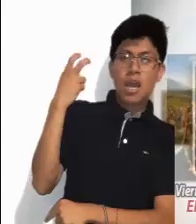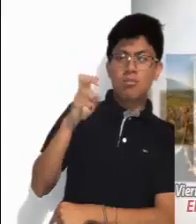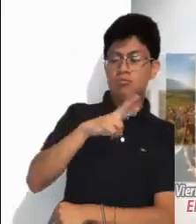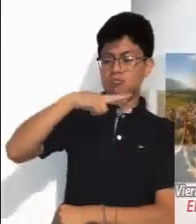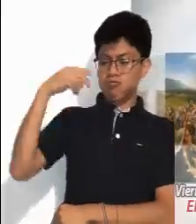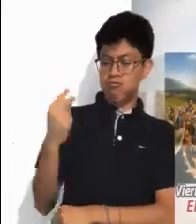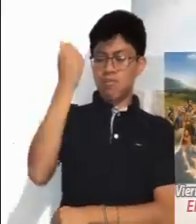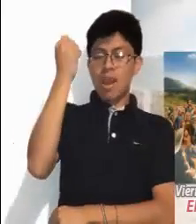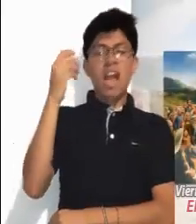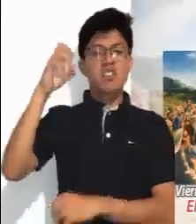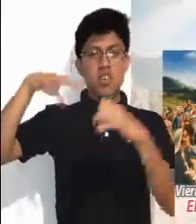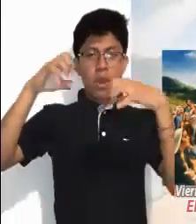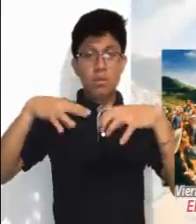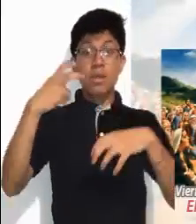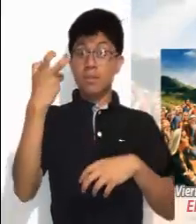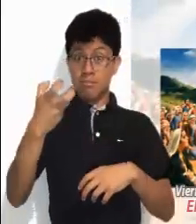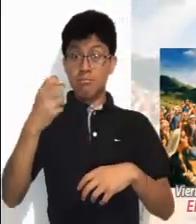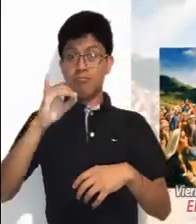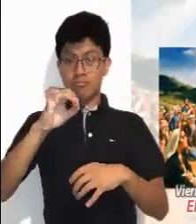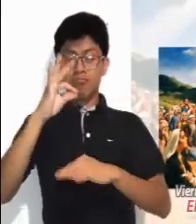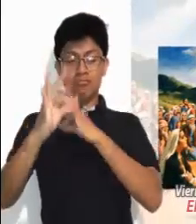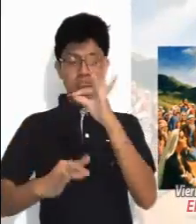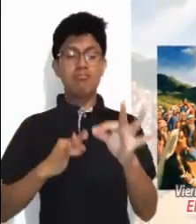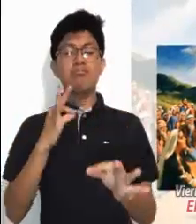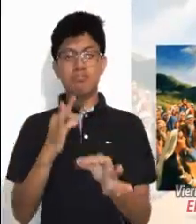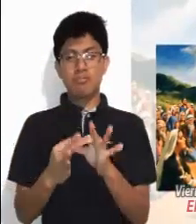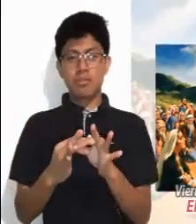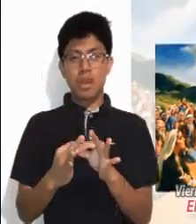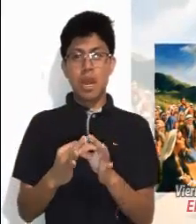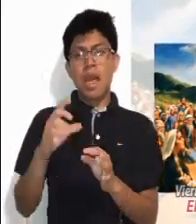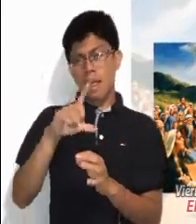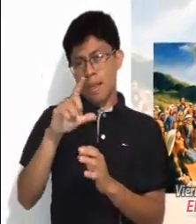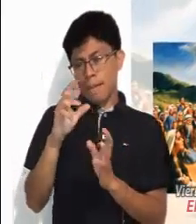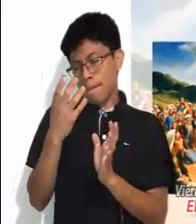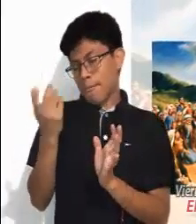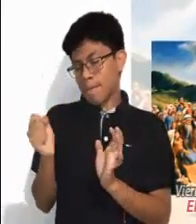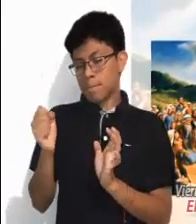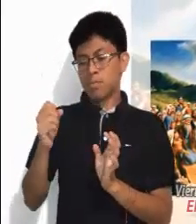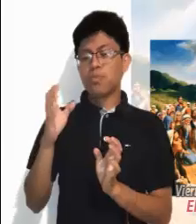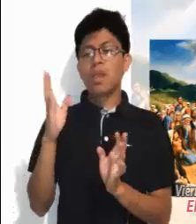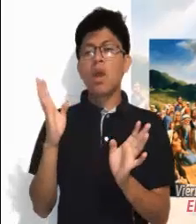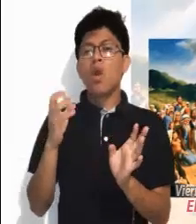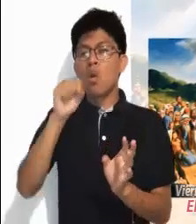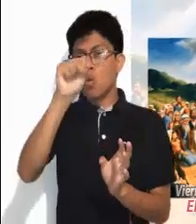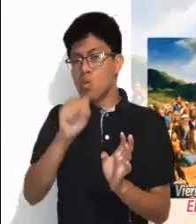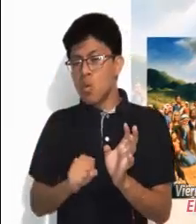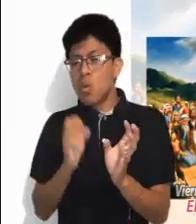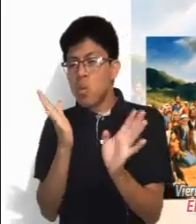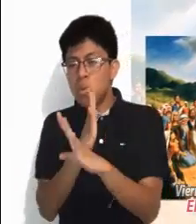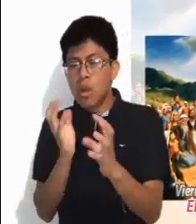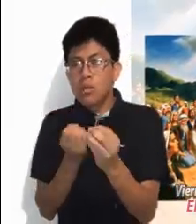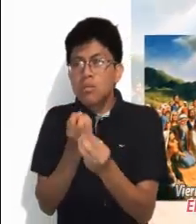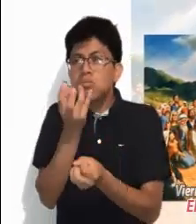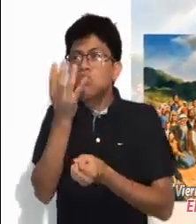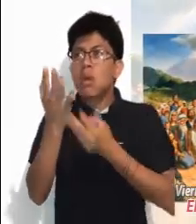poniente, enseguida dicen que va a llover, y en efecto llueve. Cuando el viento